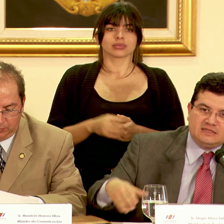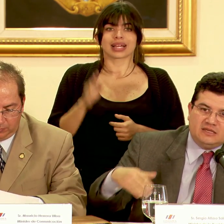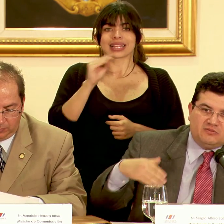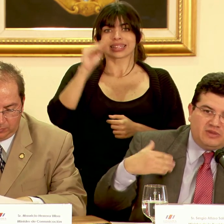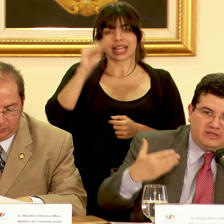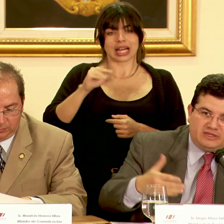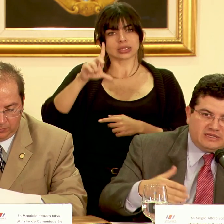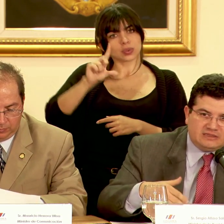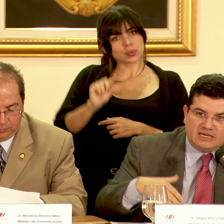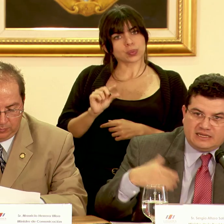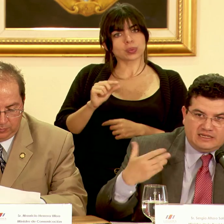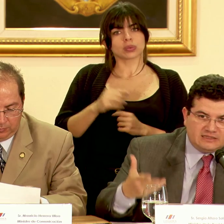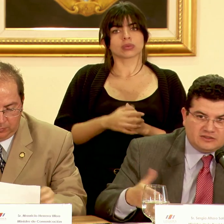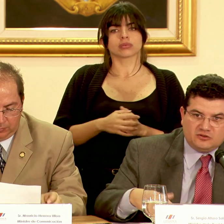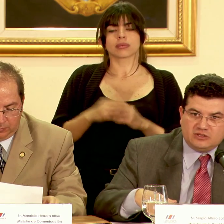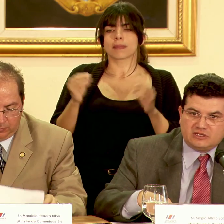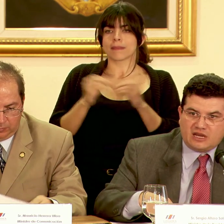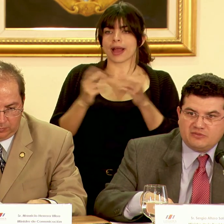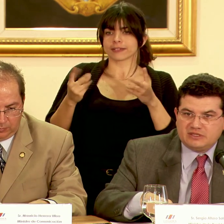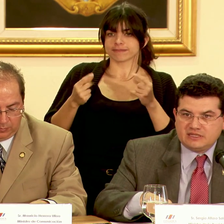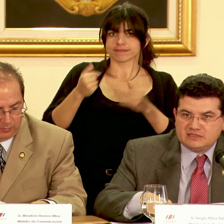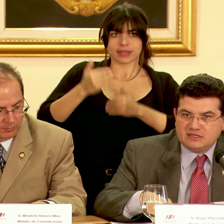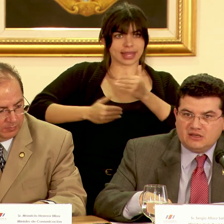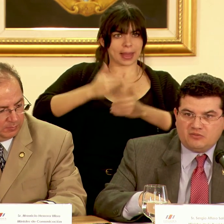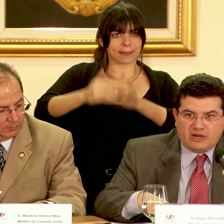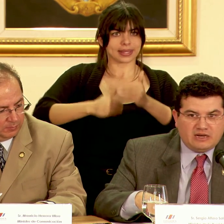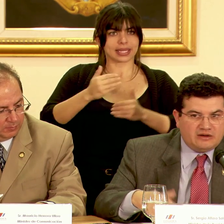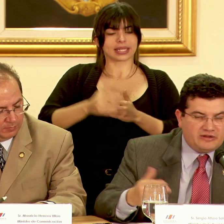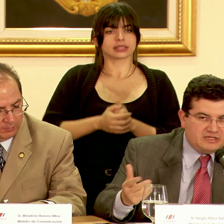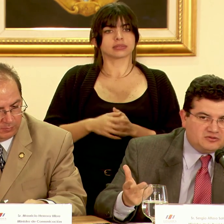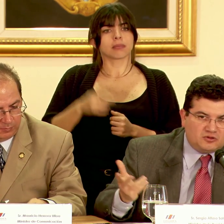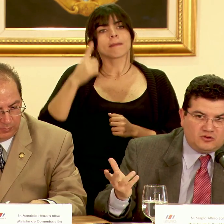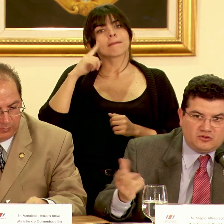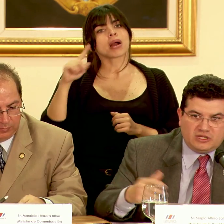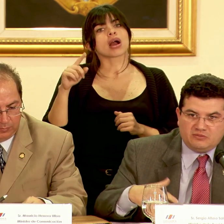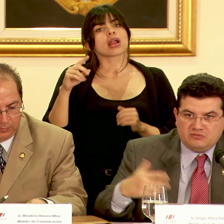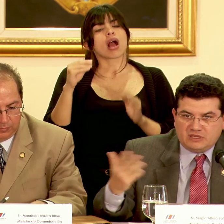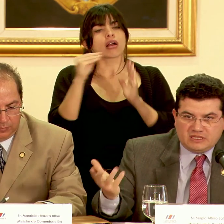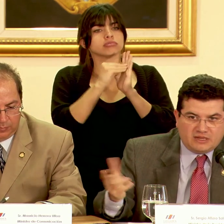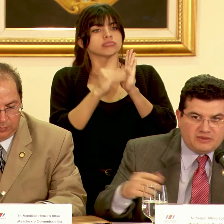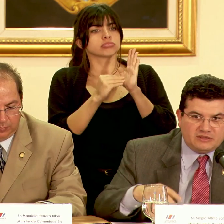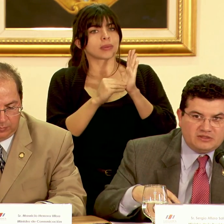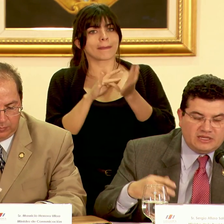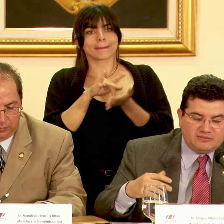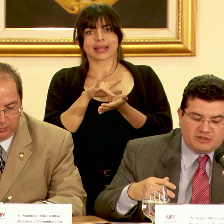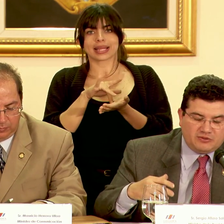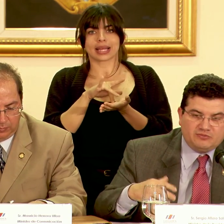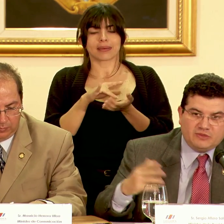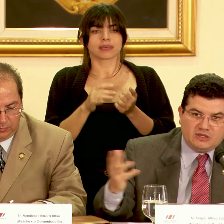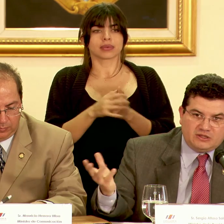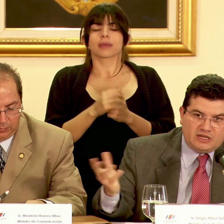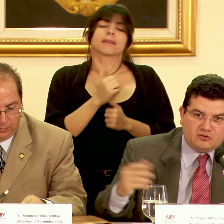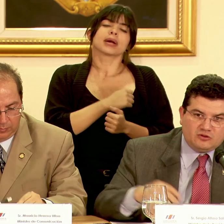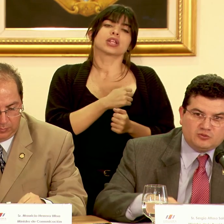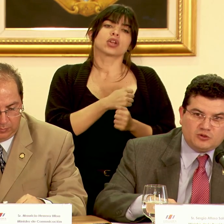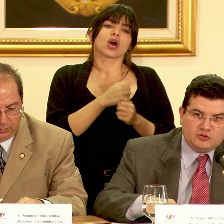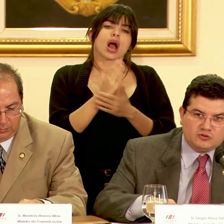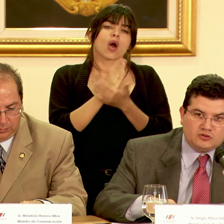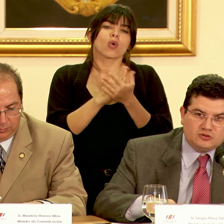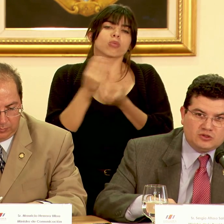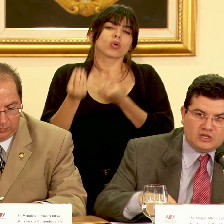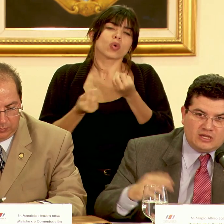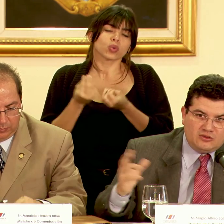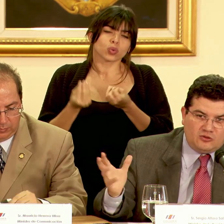tasas medidas de agilización de trámites para el registro de medicamentos perdón de algunos